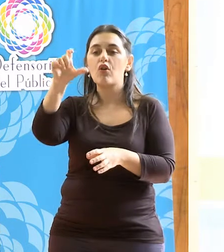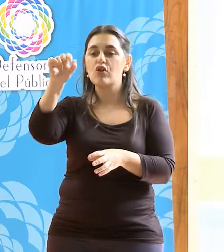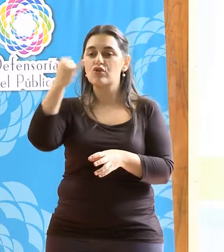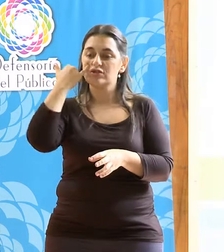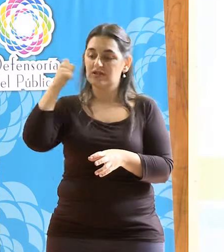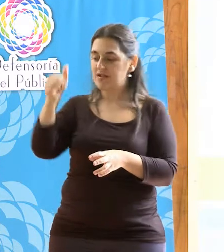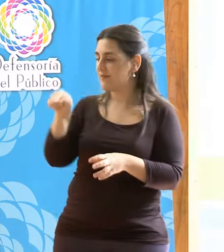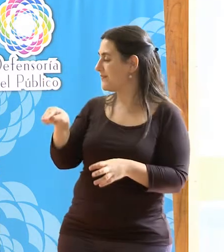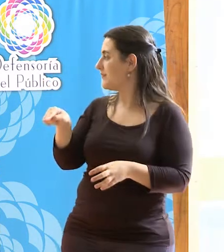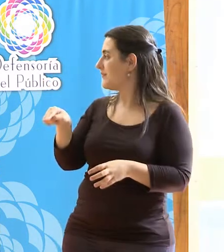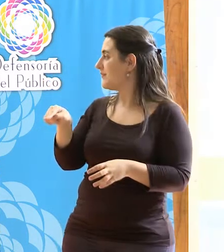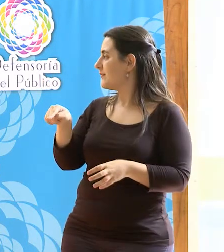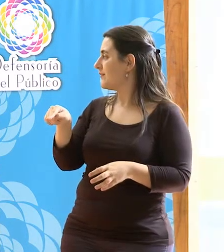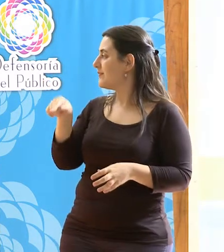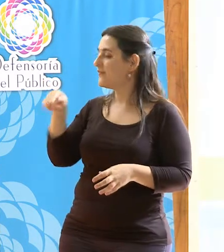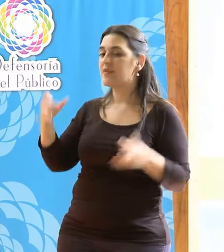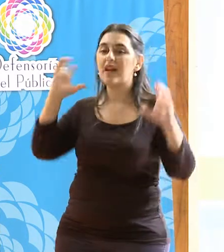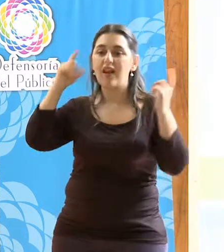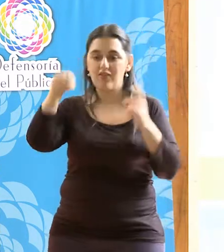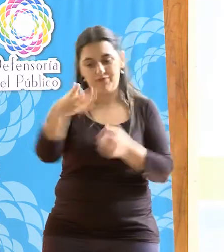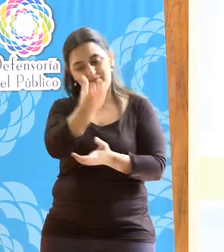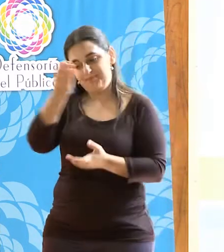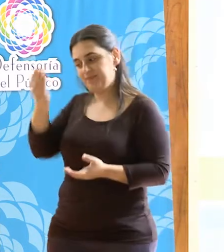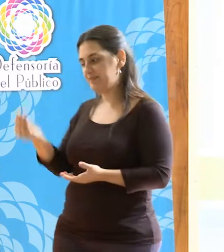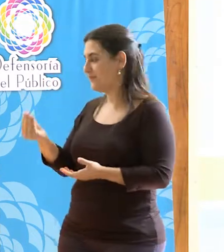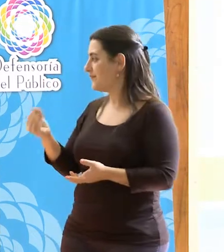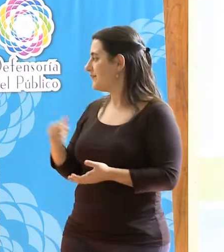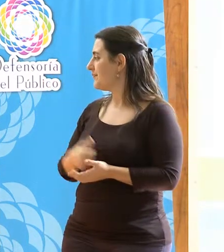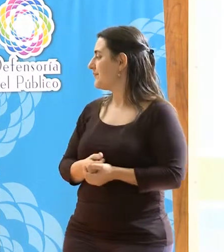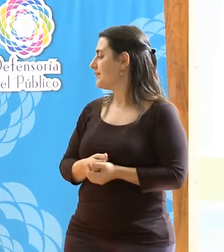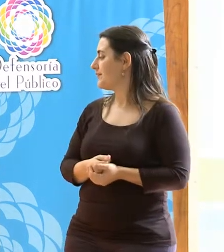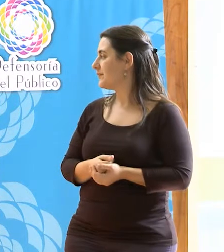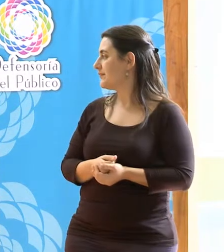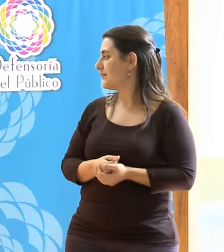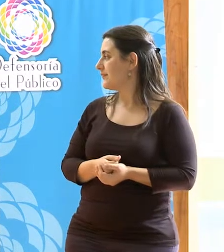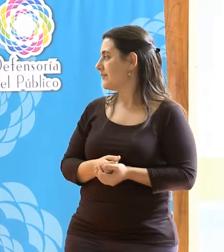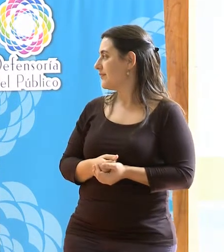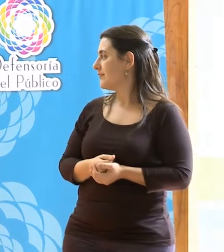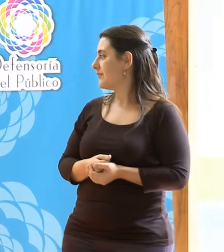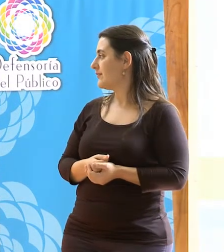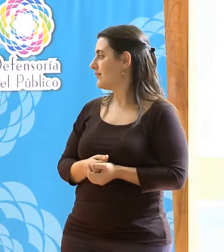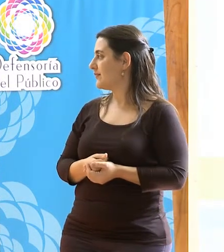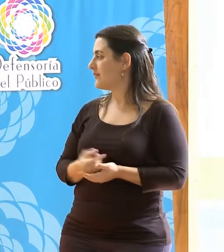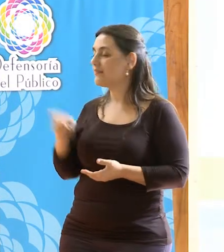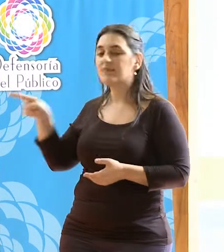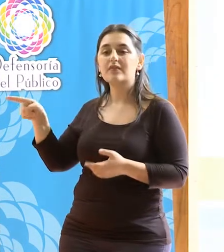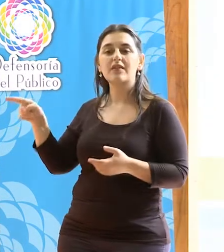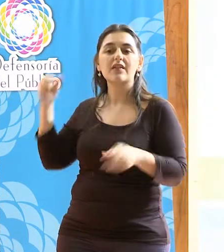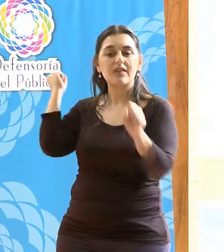a Radio Pachacuti de Abrapampa. Mi función como comunicadora